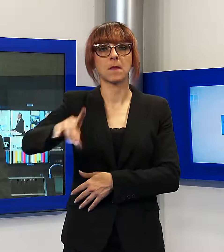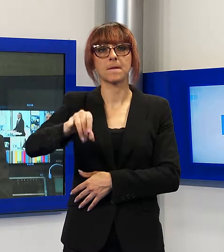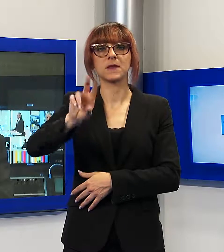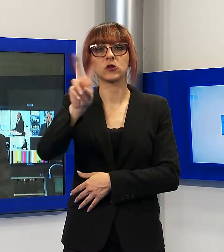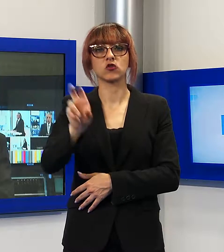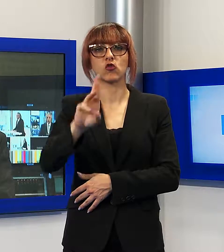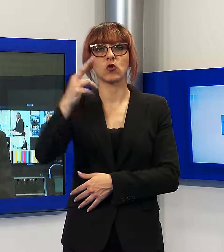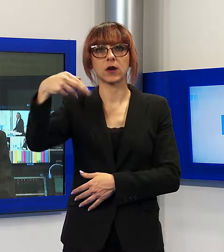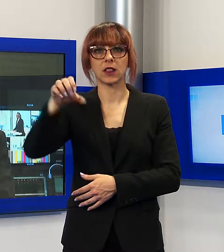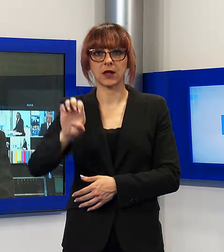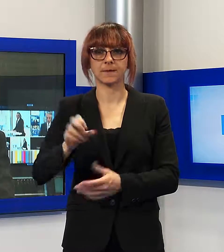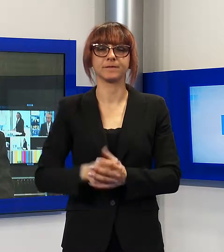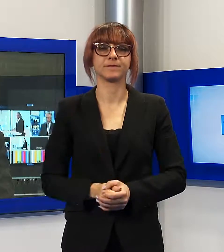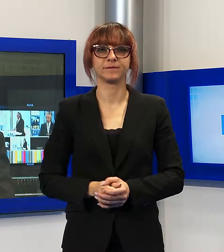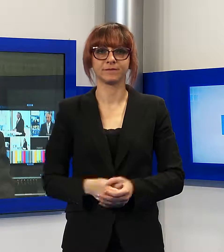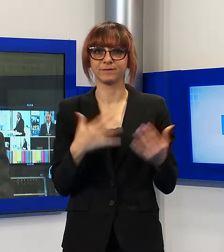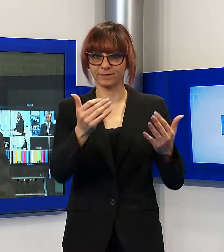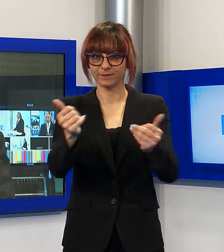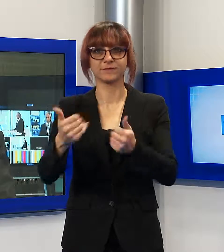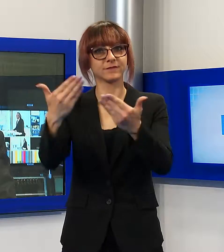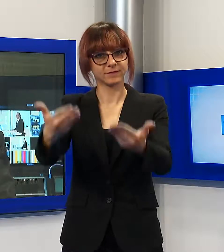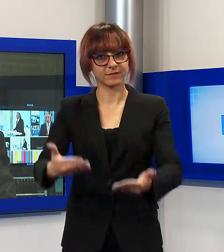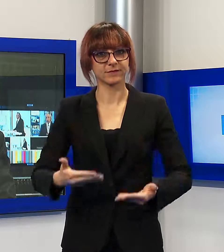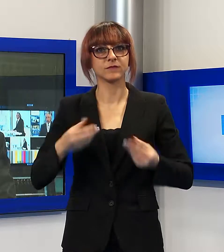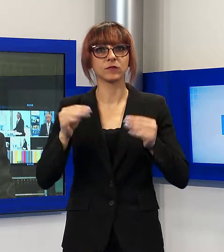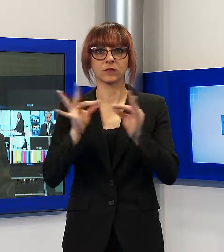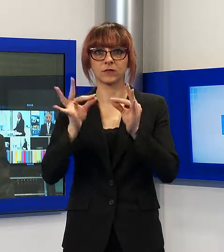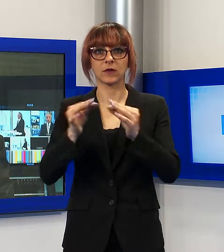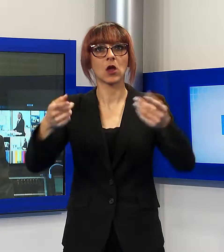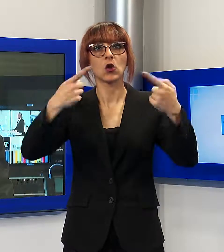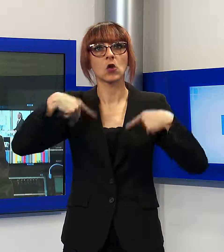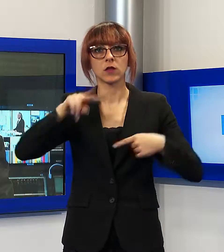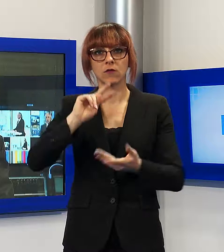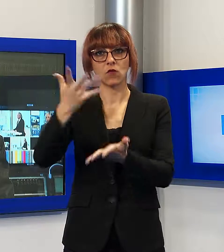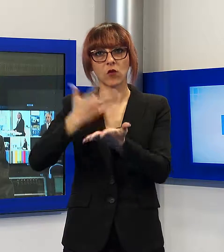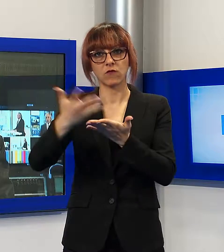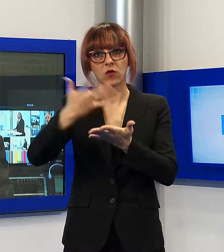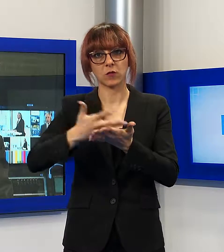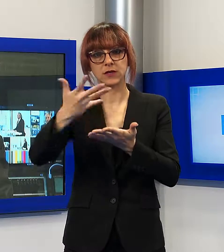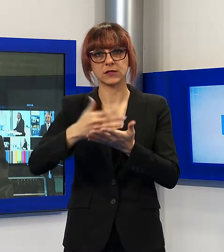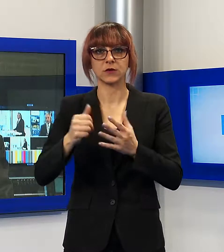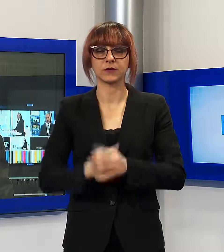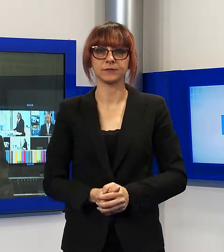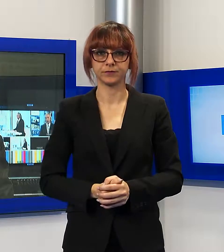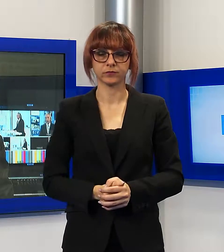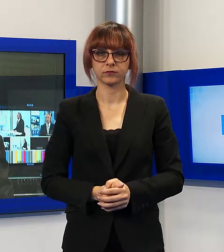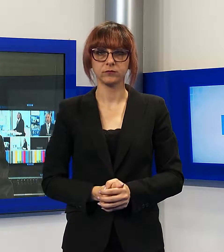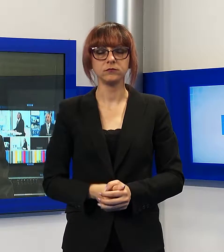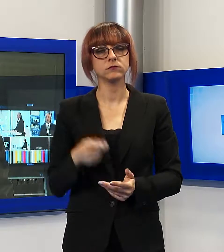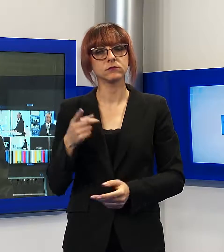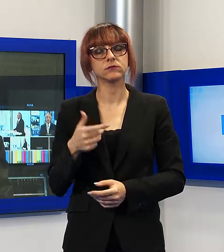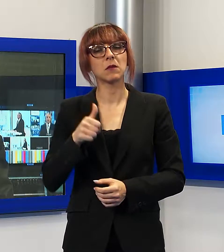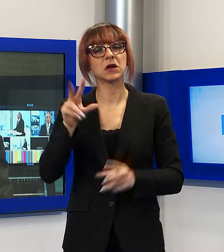A tutti voi un cordiale saluto e ben ritrovati per questa edizione del TG Noi, che apriamo con un servizio di quelli che veramente devono farci